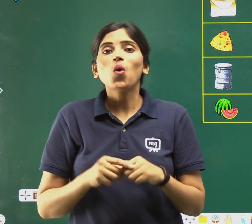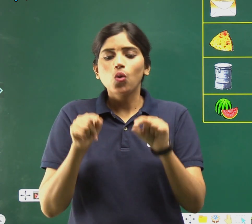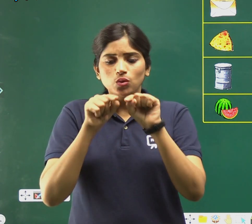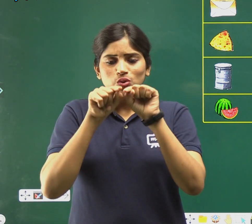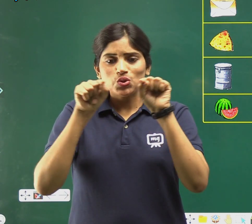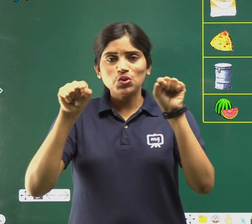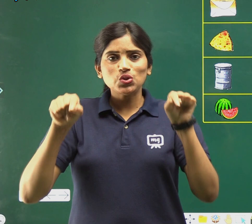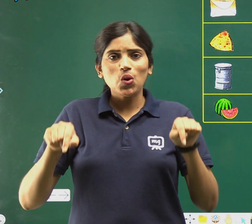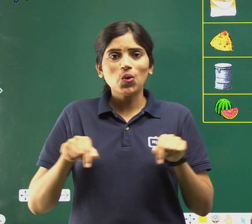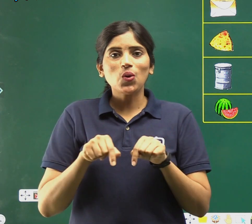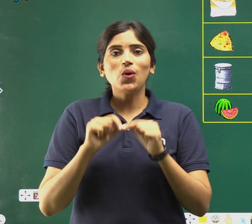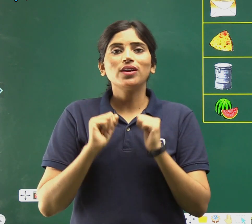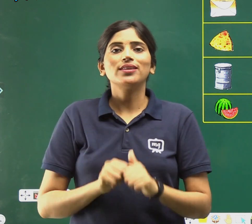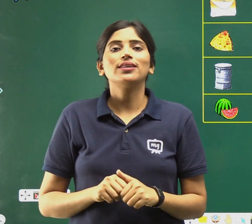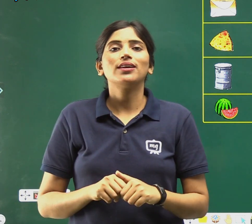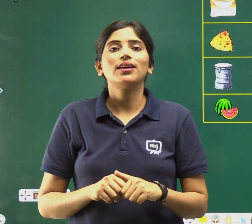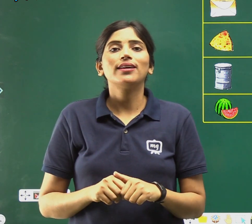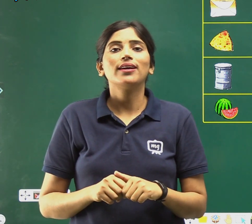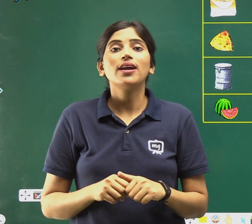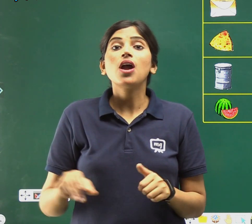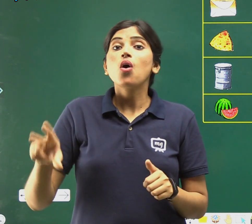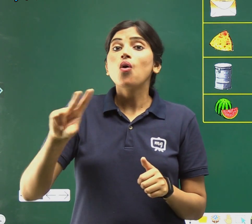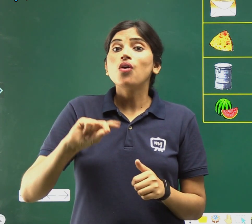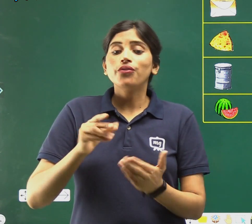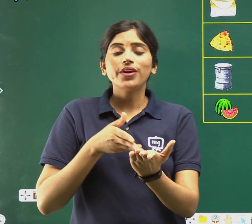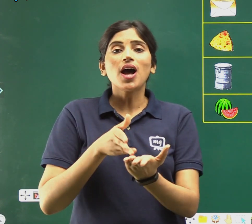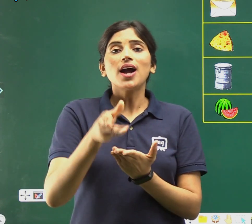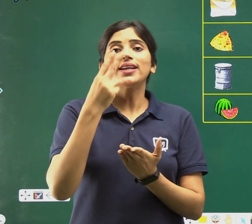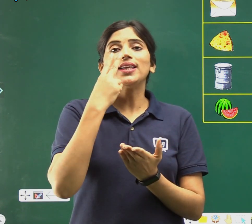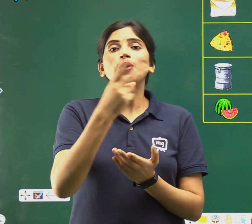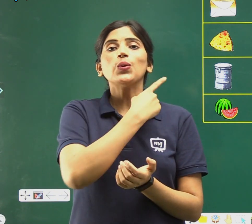चोकौर, फिर आगे देखो,